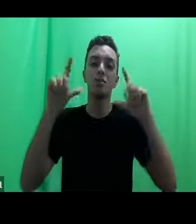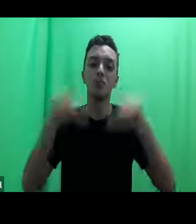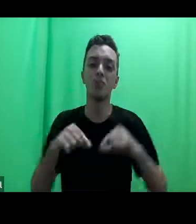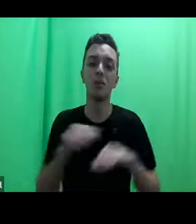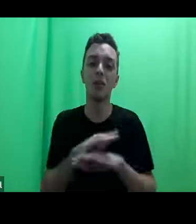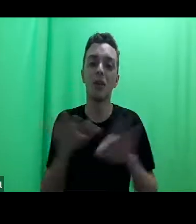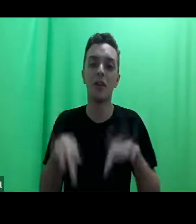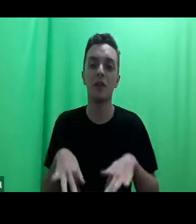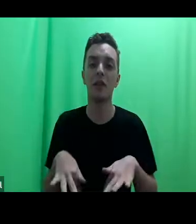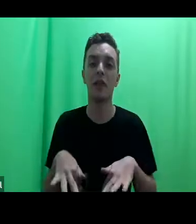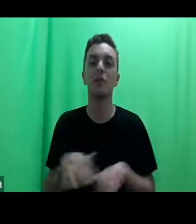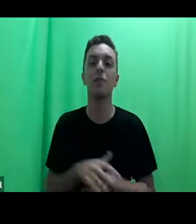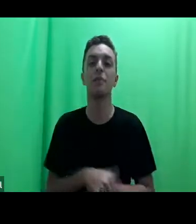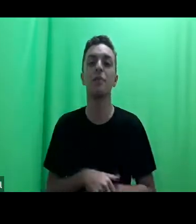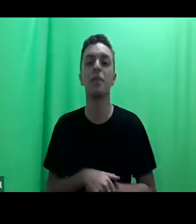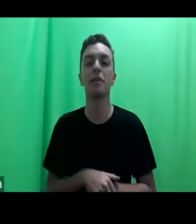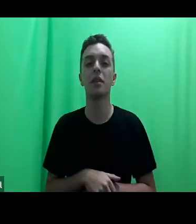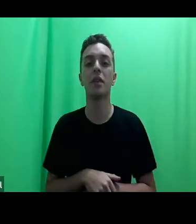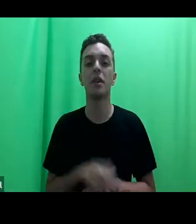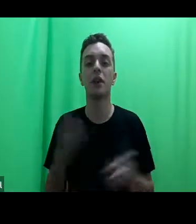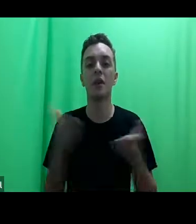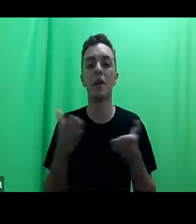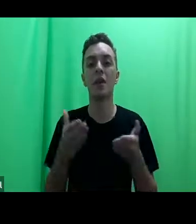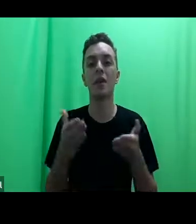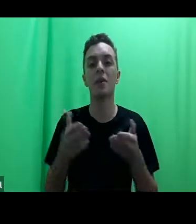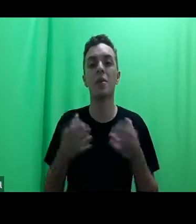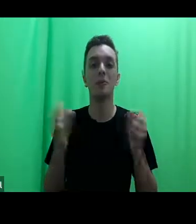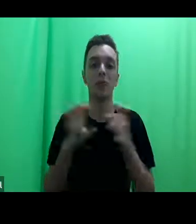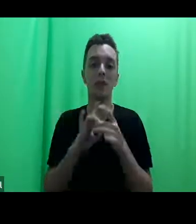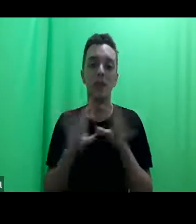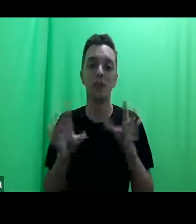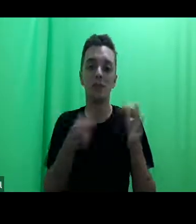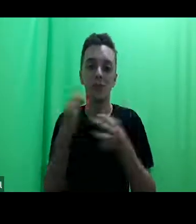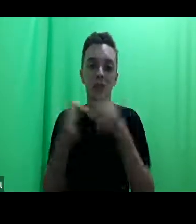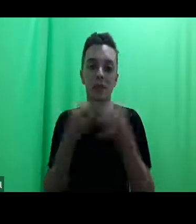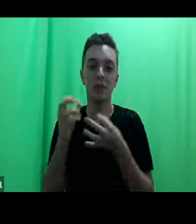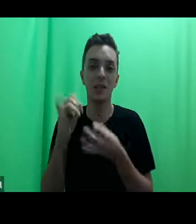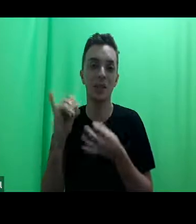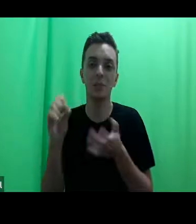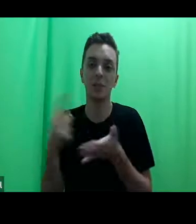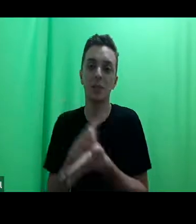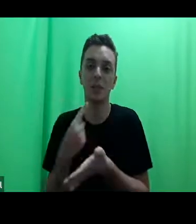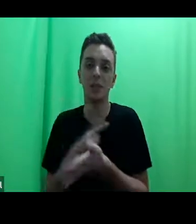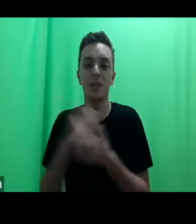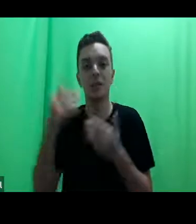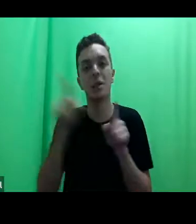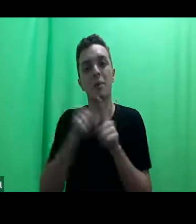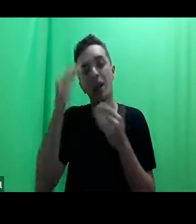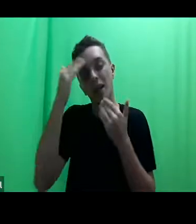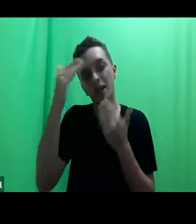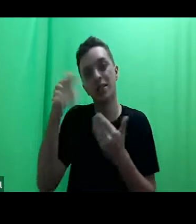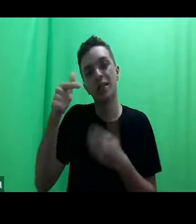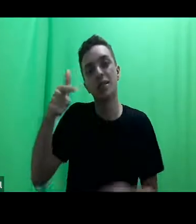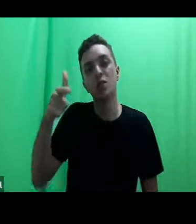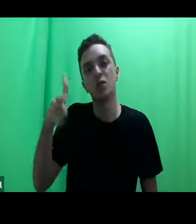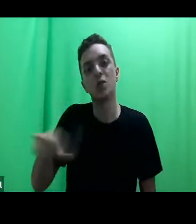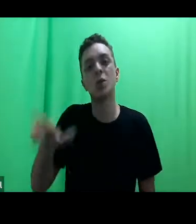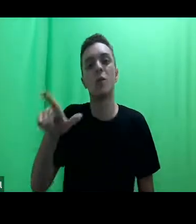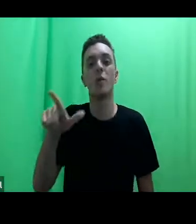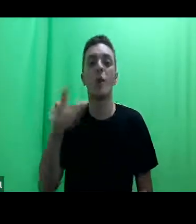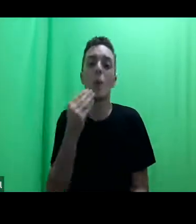e para ouvir comentários e também se houver alguma pergunta e agradecendo mais uma vez pela